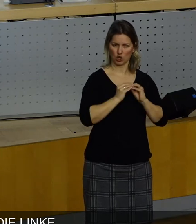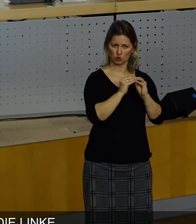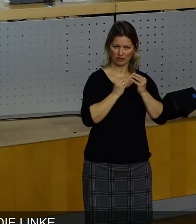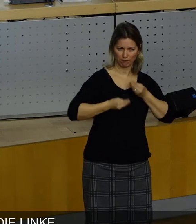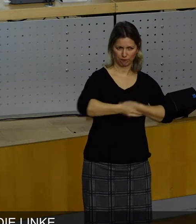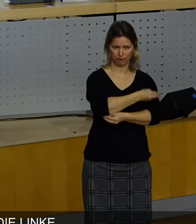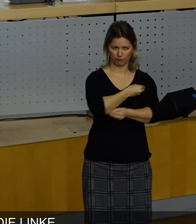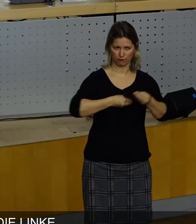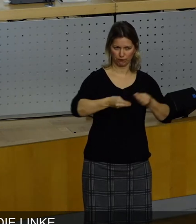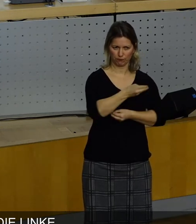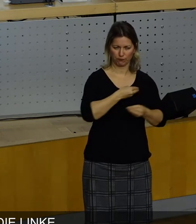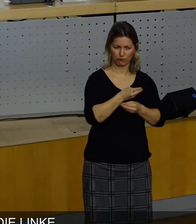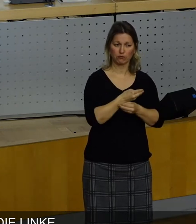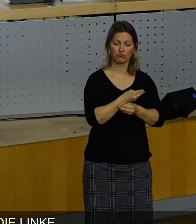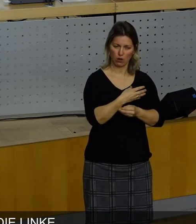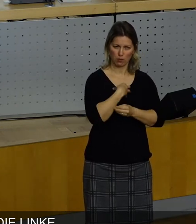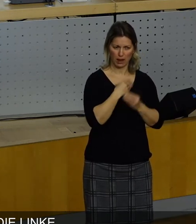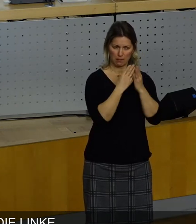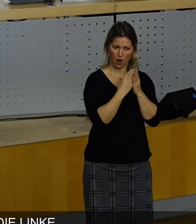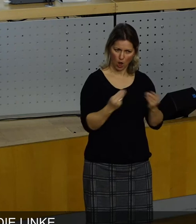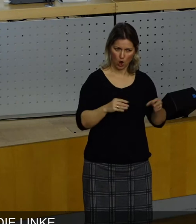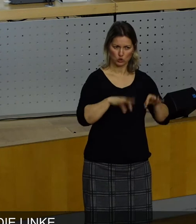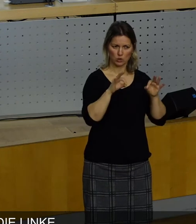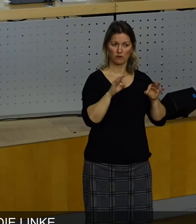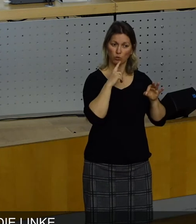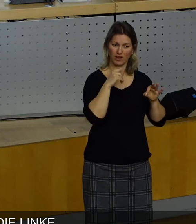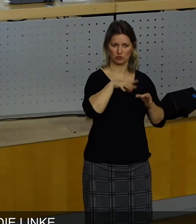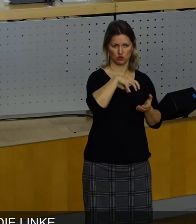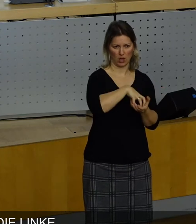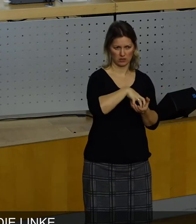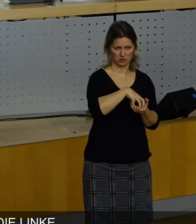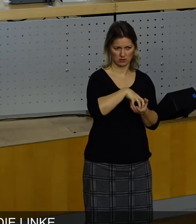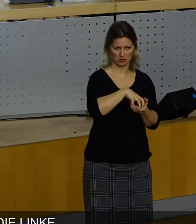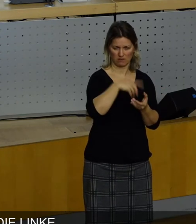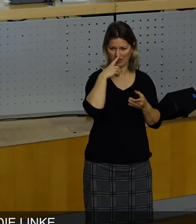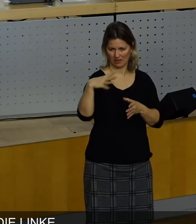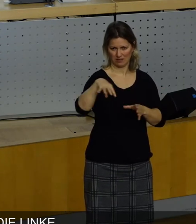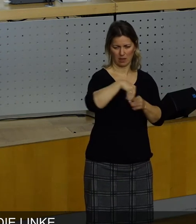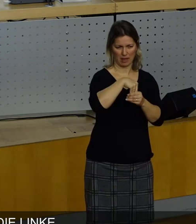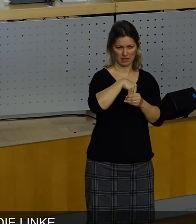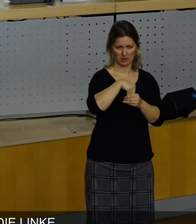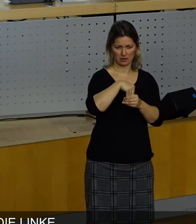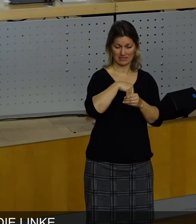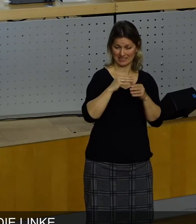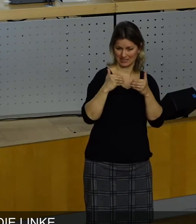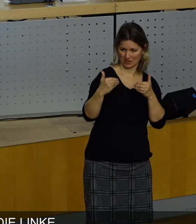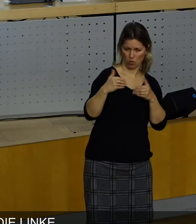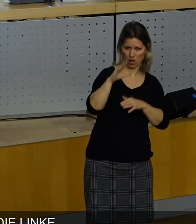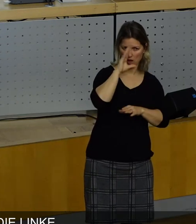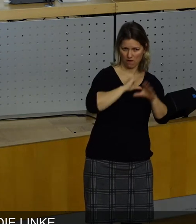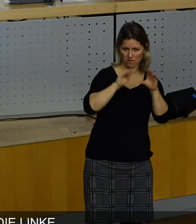kommen und an der Lösung der Probleme dieser Stadt zu arbeiten. Und wir haben aufgrund dieser Erfahrungen